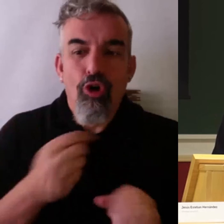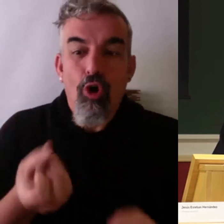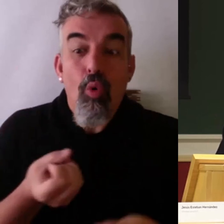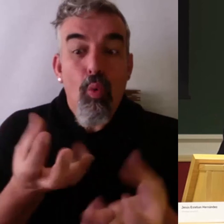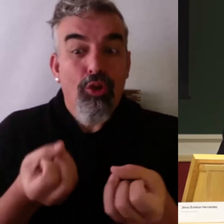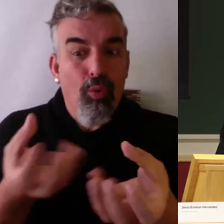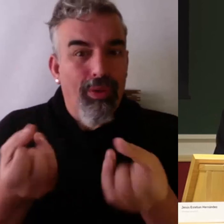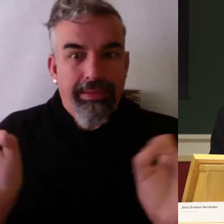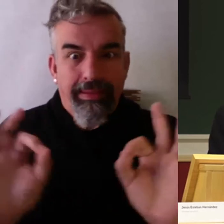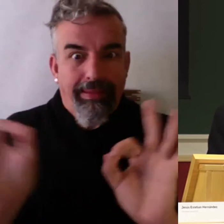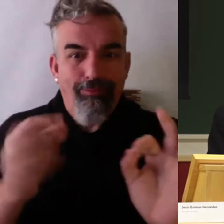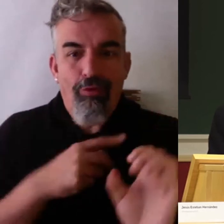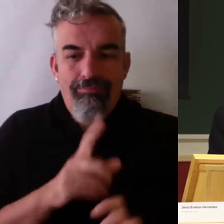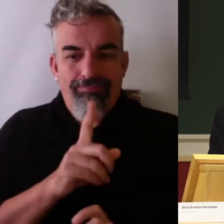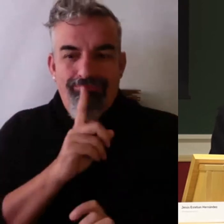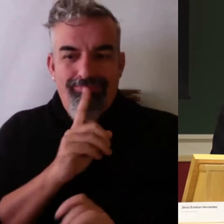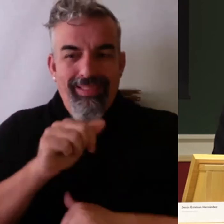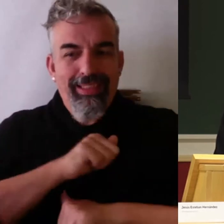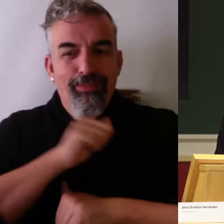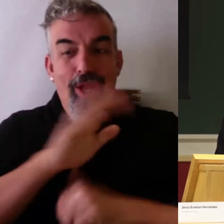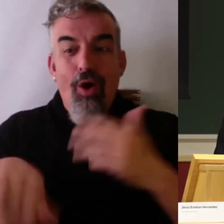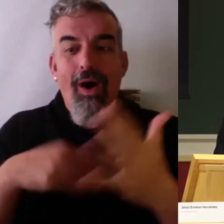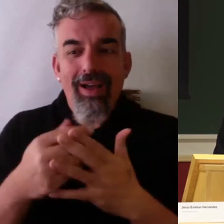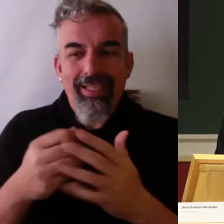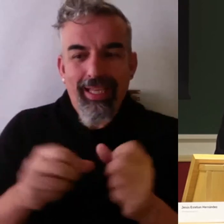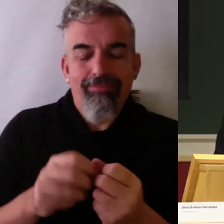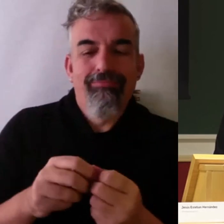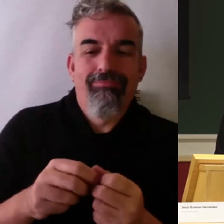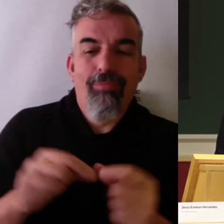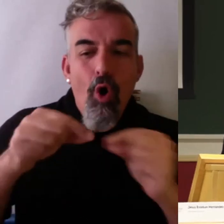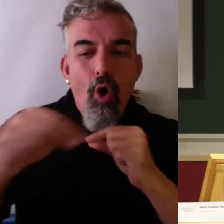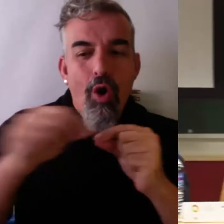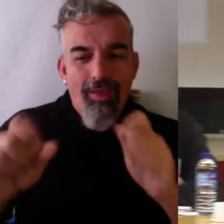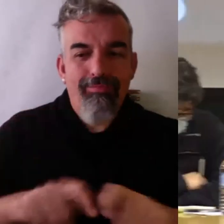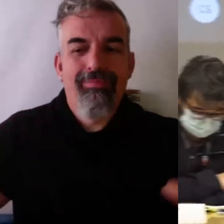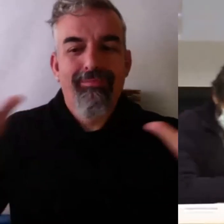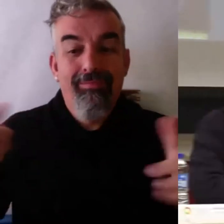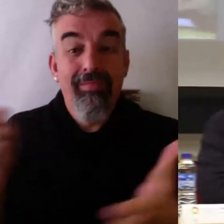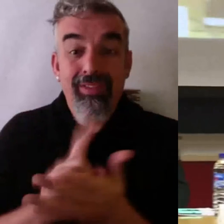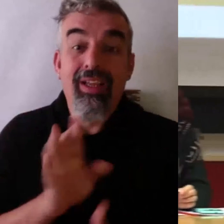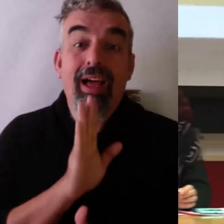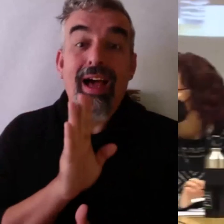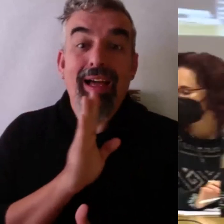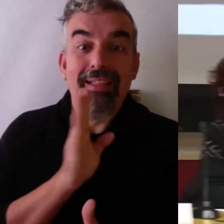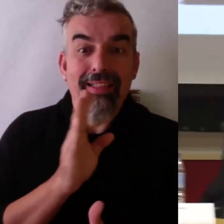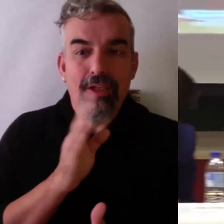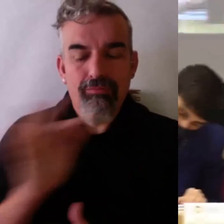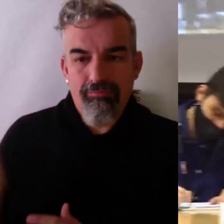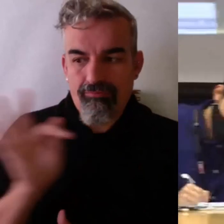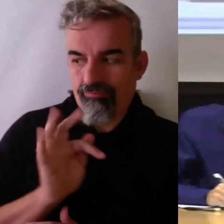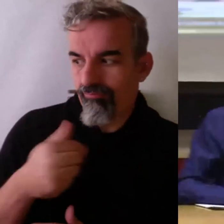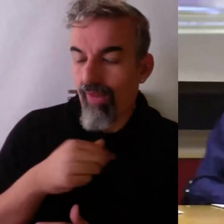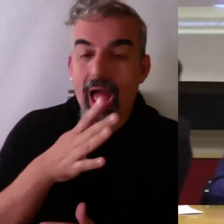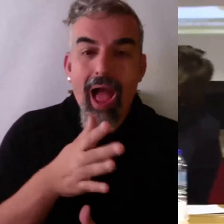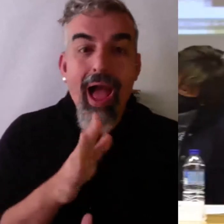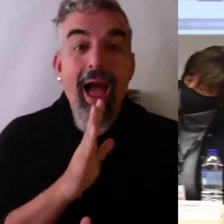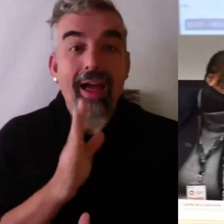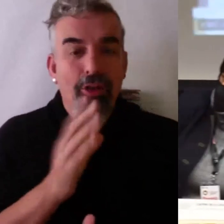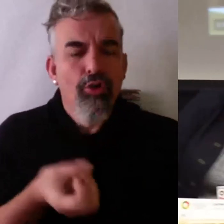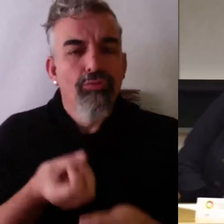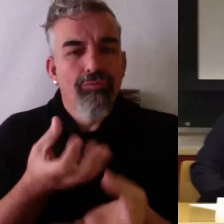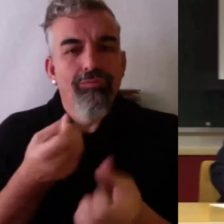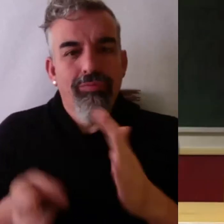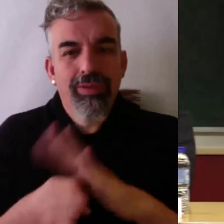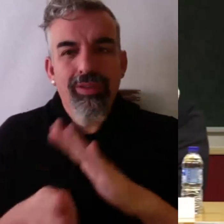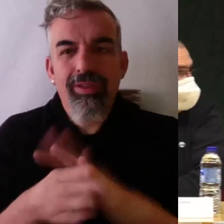comentando ese problema que yo entiendo que ya comentaba en mi primera intervención, de tener